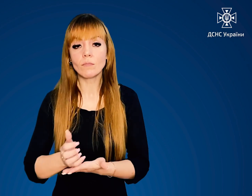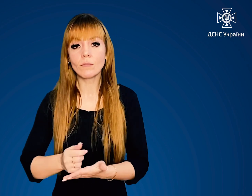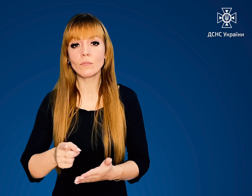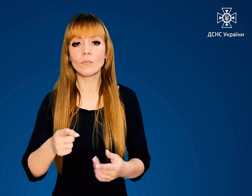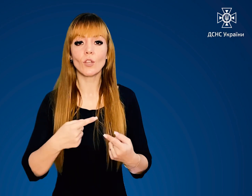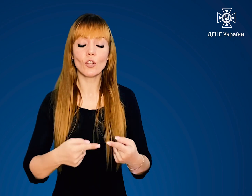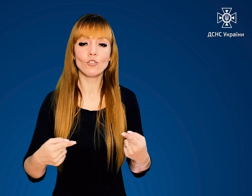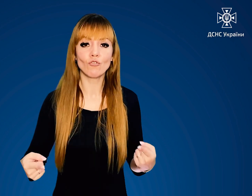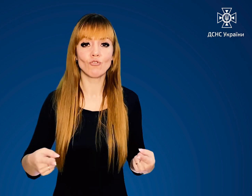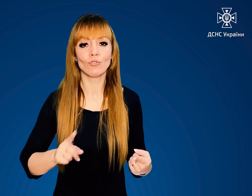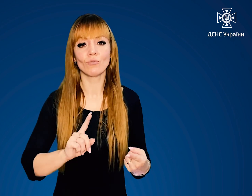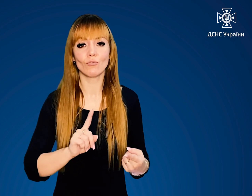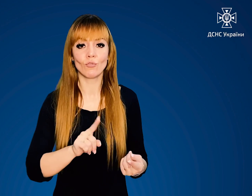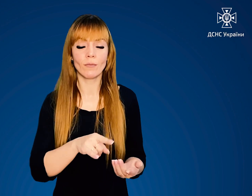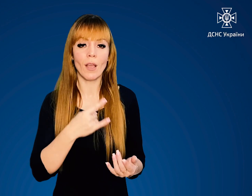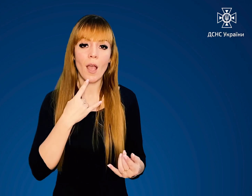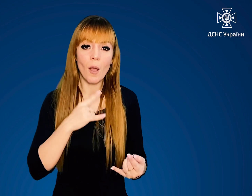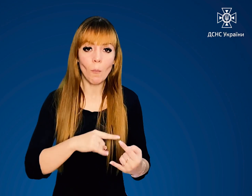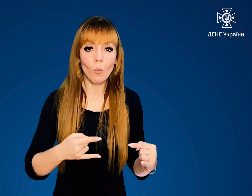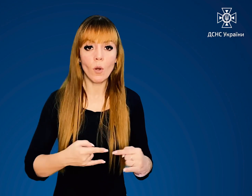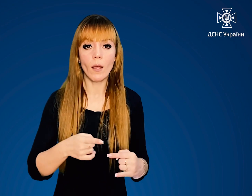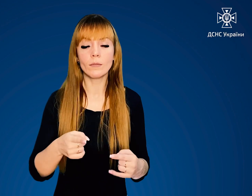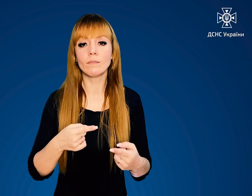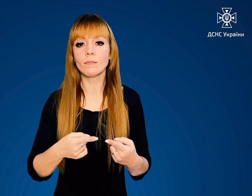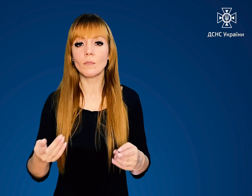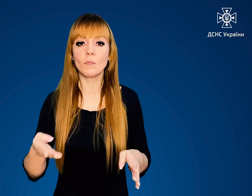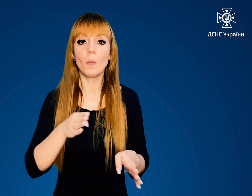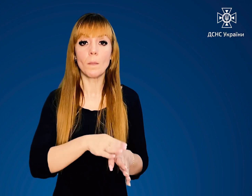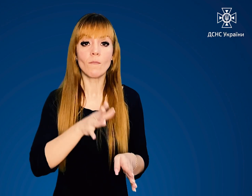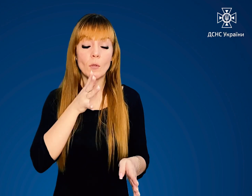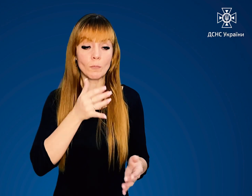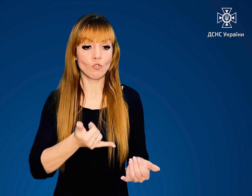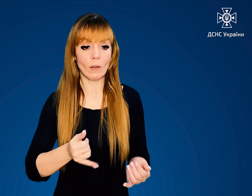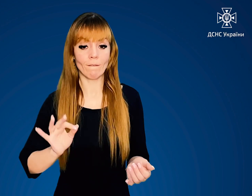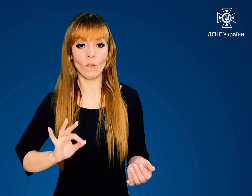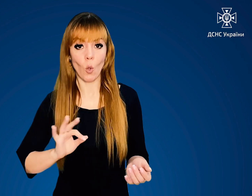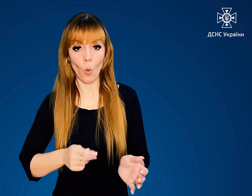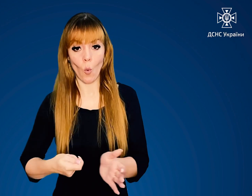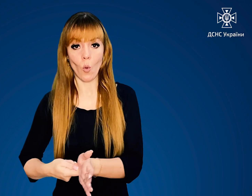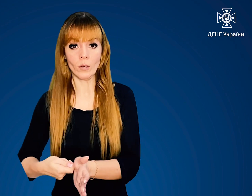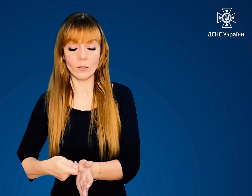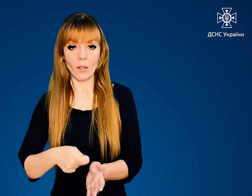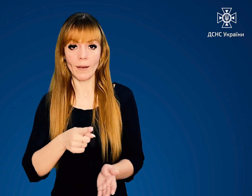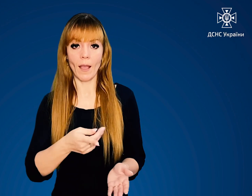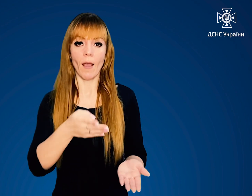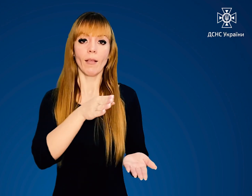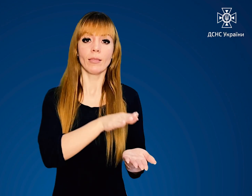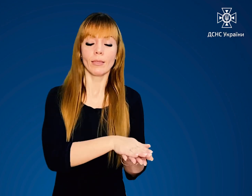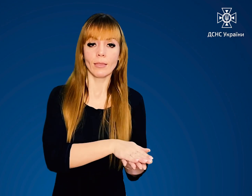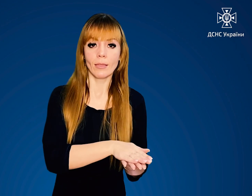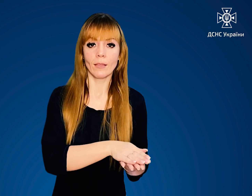електропостачання та інші гаджети предметами під час їх використання або зарядки